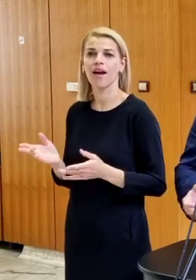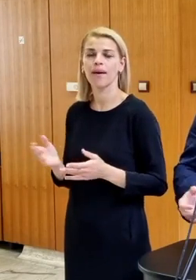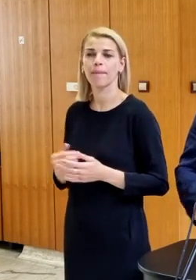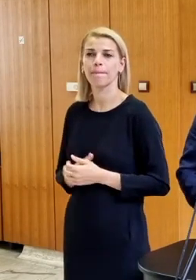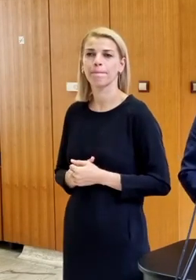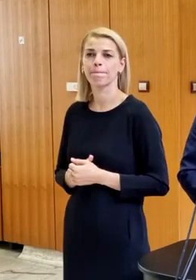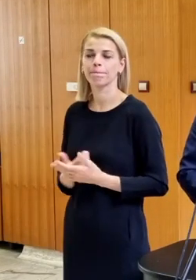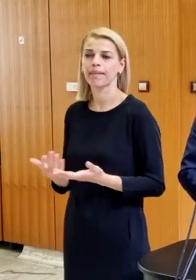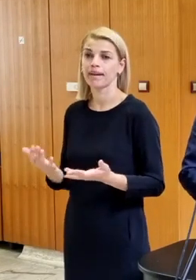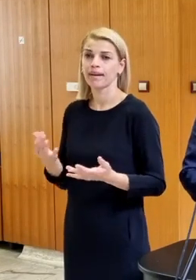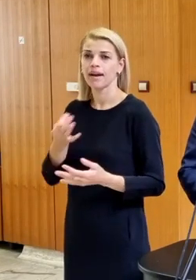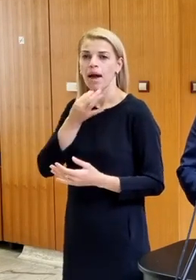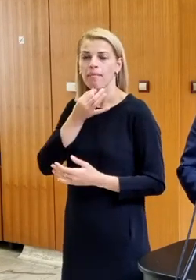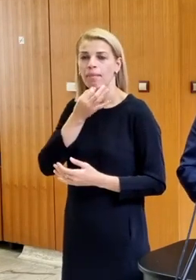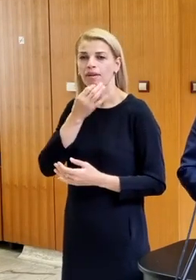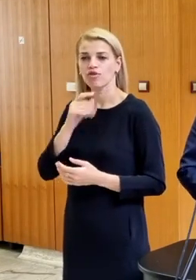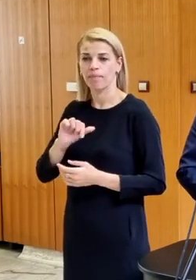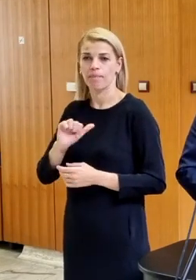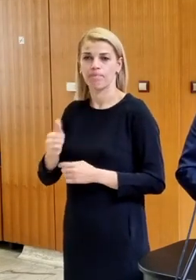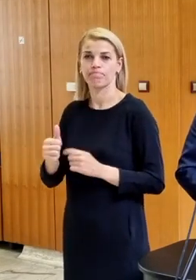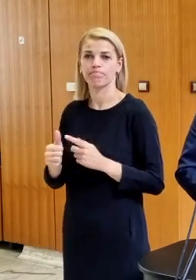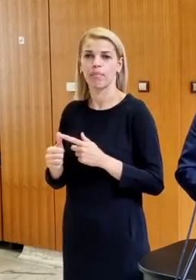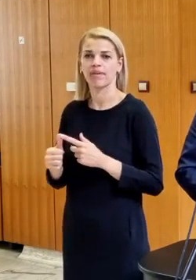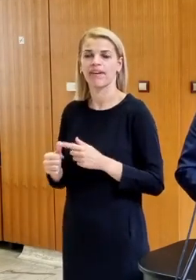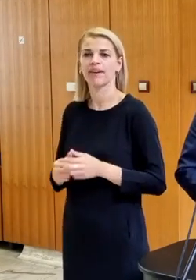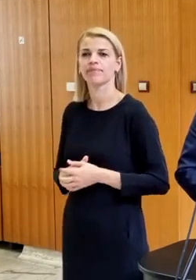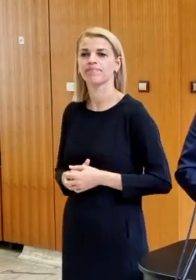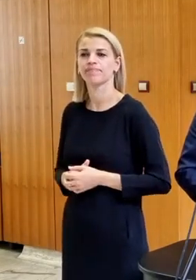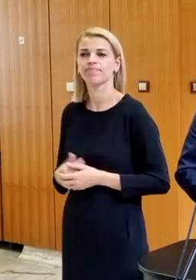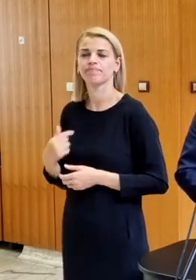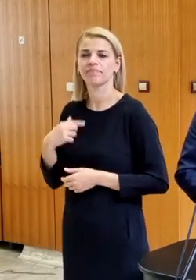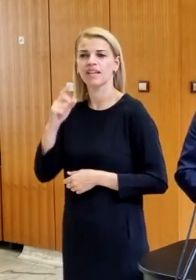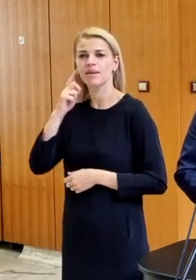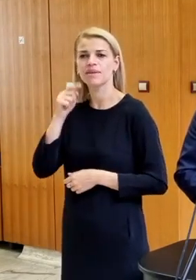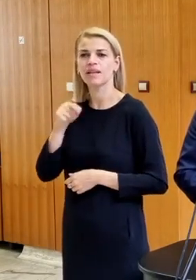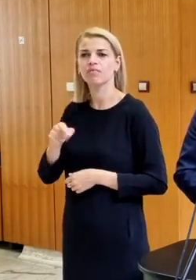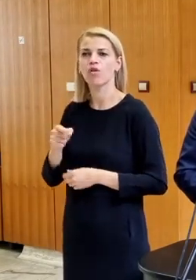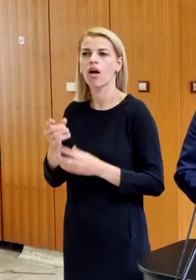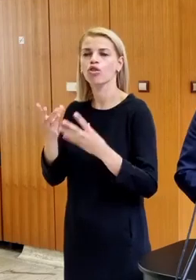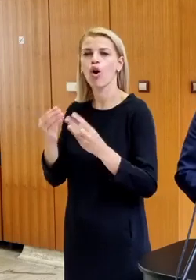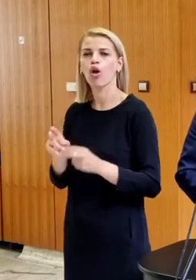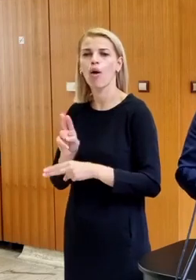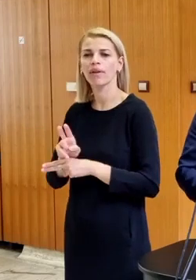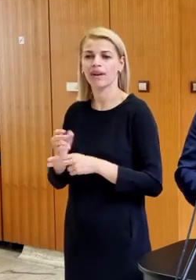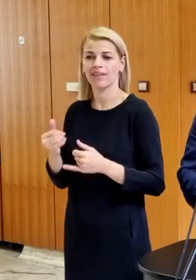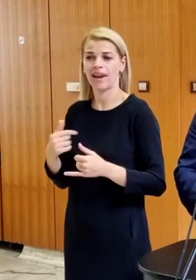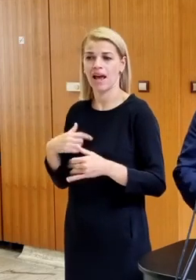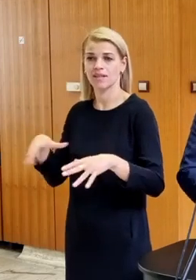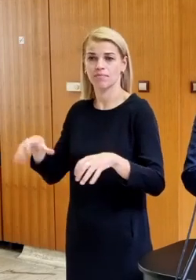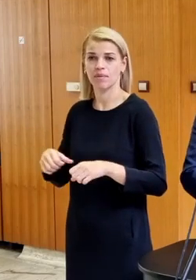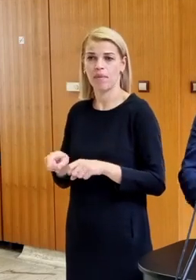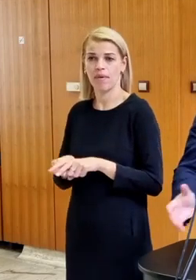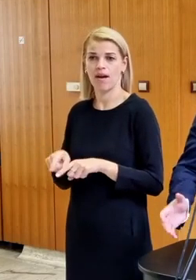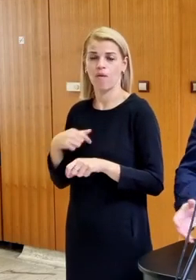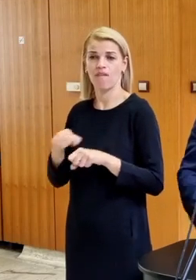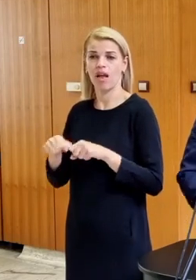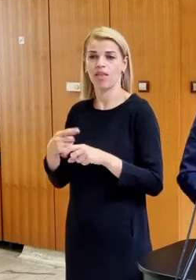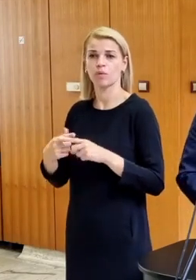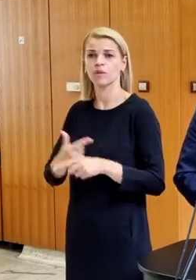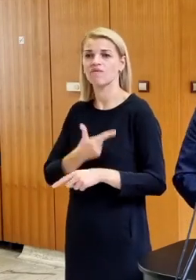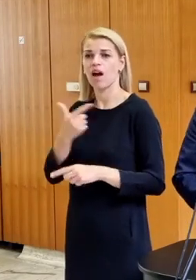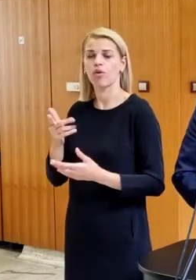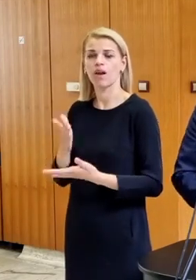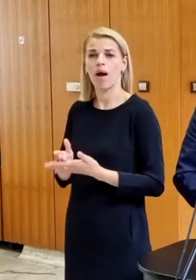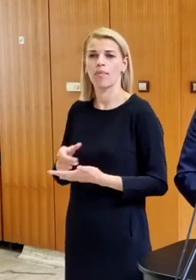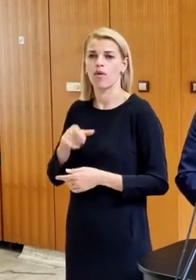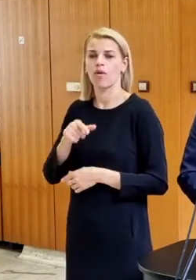Prepačte, ale poprvé, ja si myslím, že toľko opatrení, ktoré príjmame dnes ako vláda a vlastne za 2,5 roka,